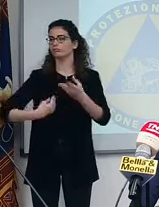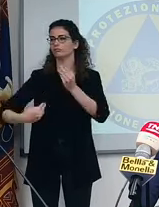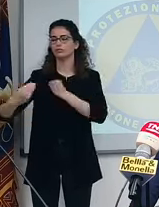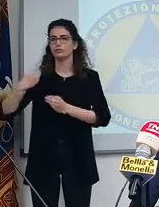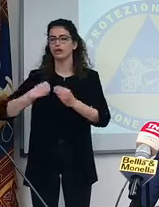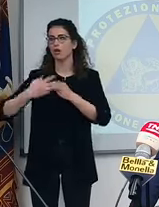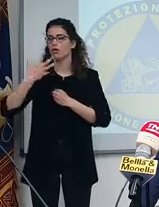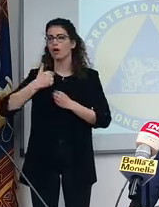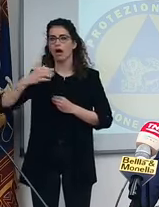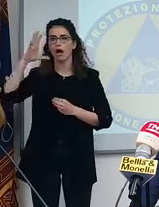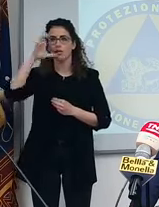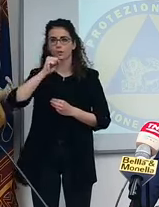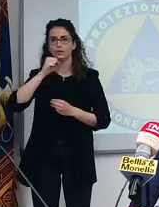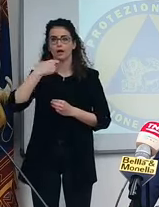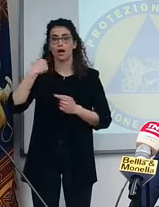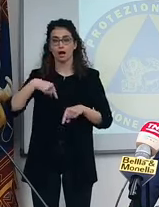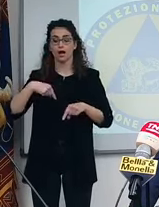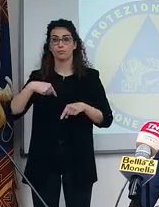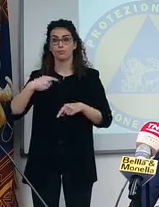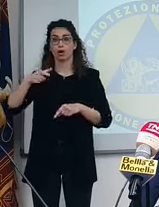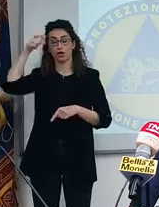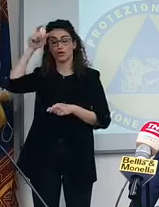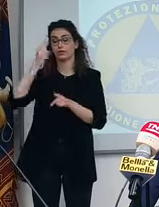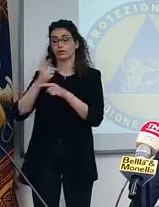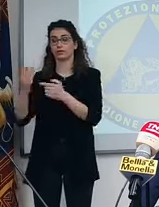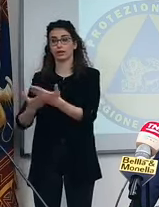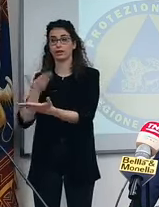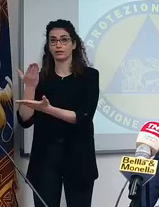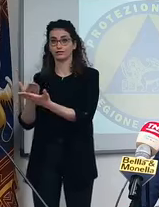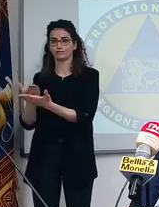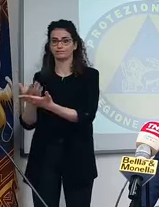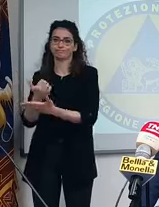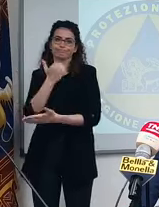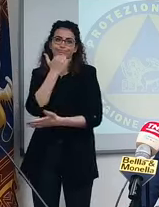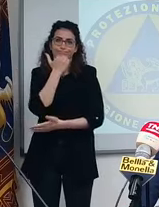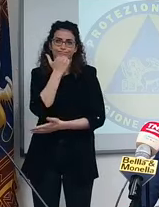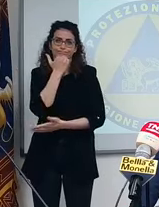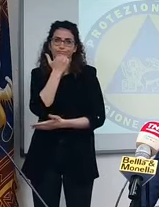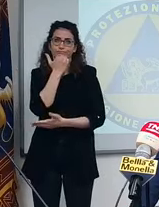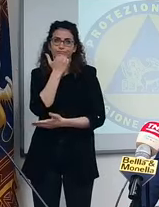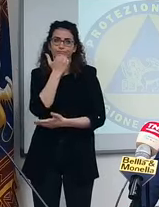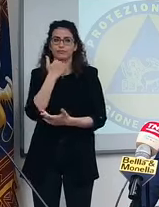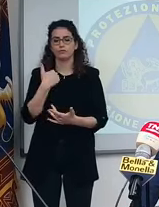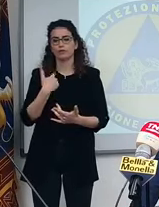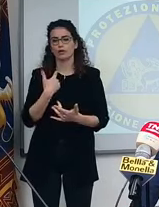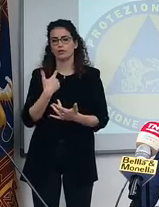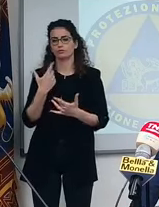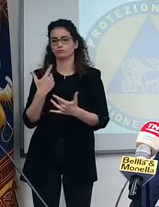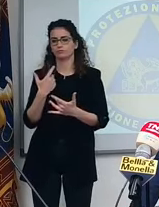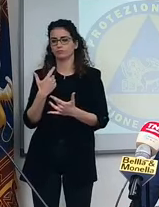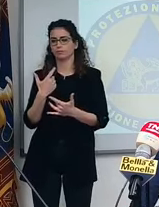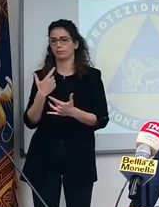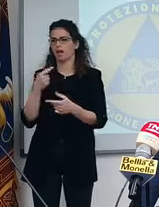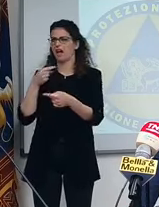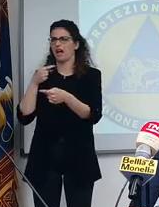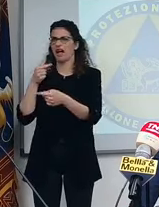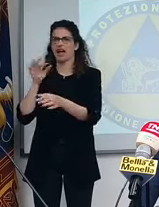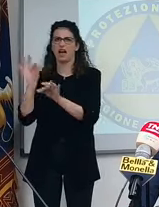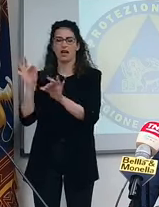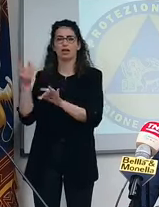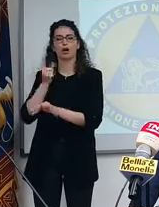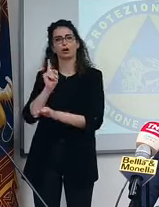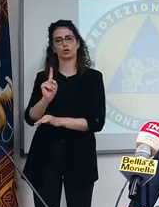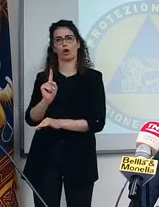capire... e questa è una condizione che va apposta al governo, perdonatemi, ma veramente in maniera costruttiva. Dobbiamo